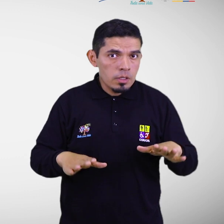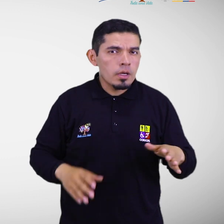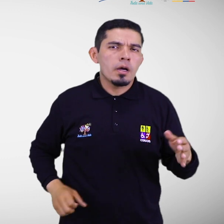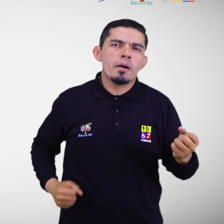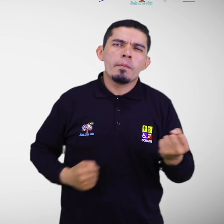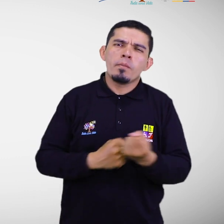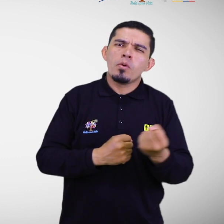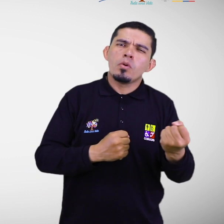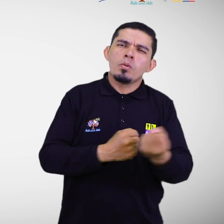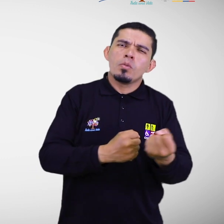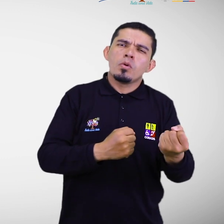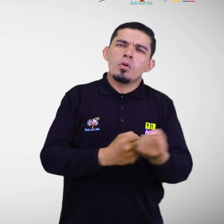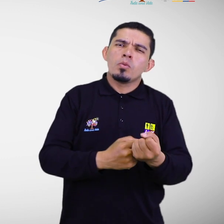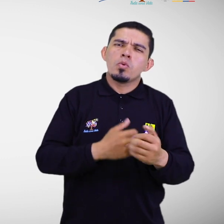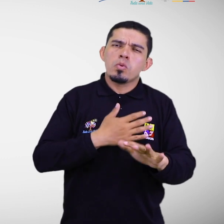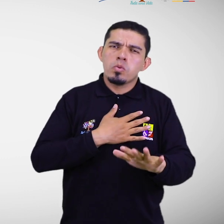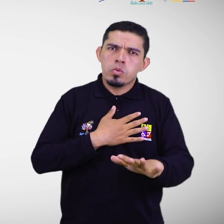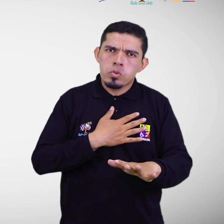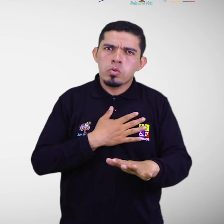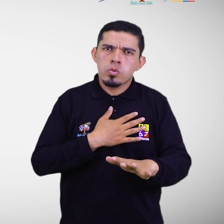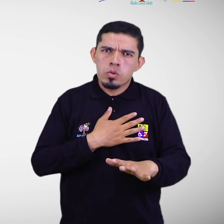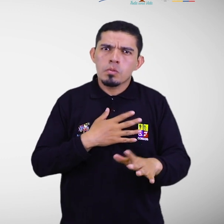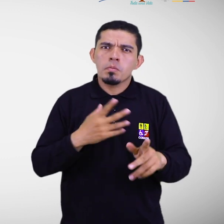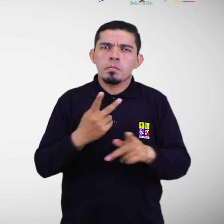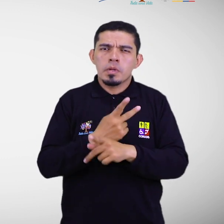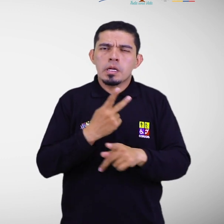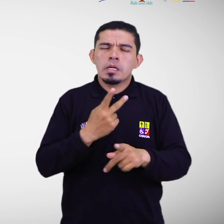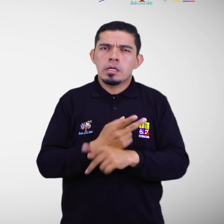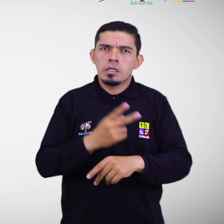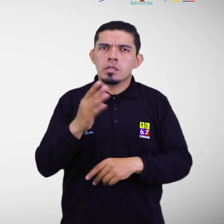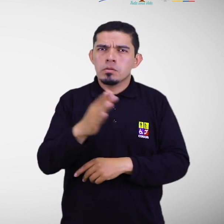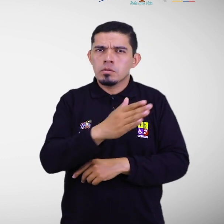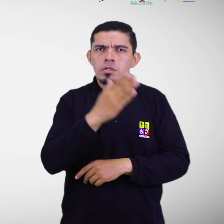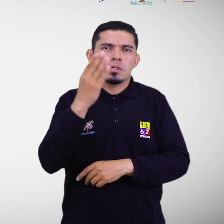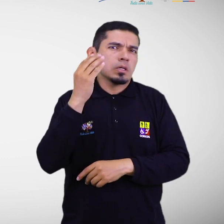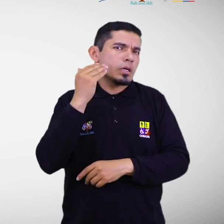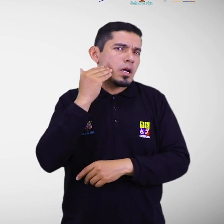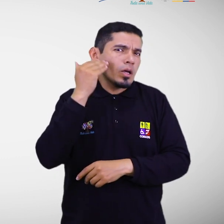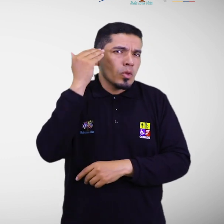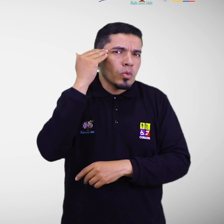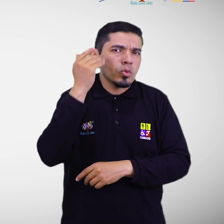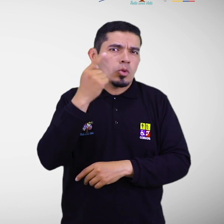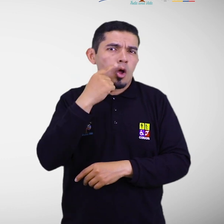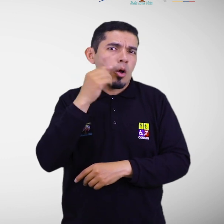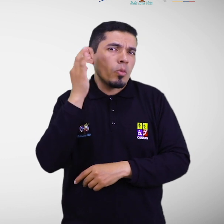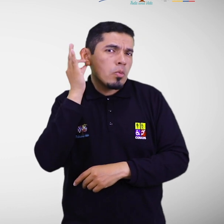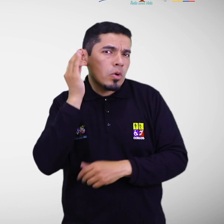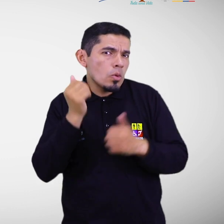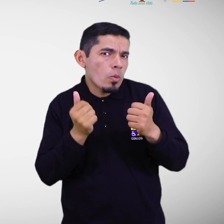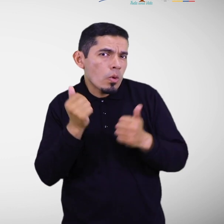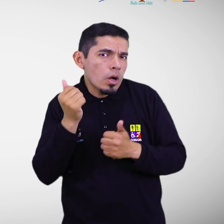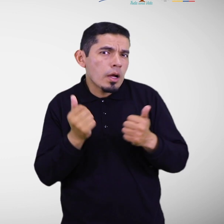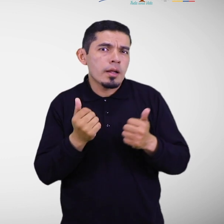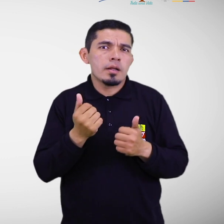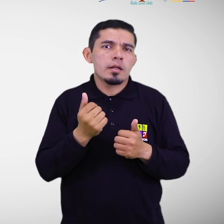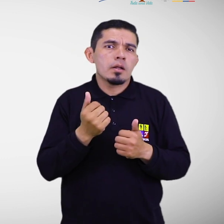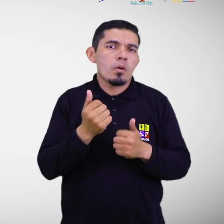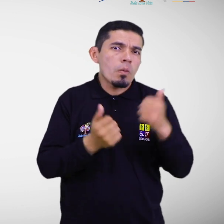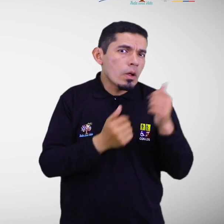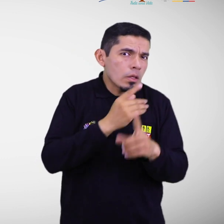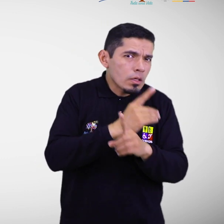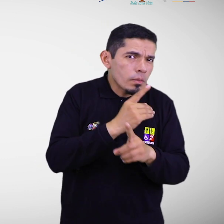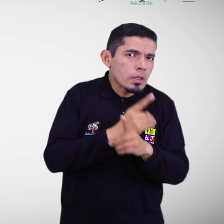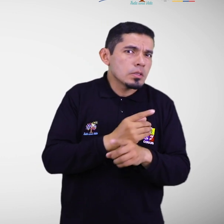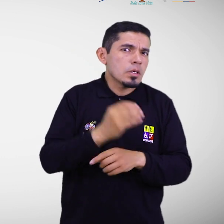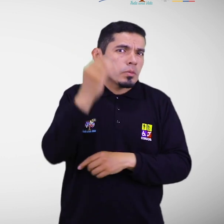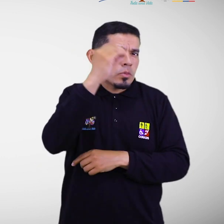apoyo adecuado reconociendo y abordando riesgos con base en la edad, género, tipo y grado de discapacidad. Así como